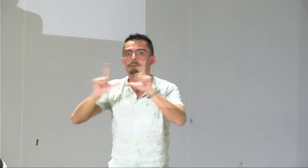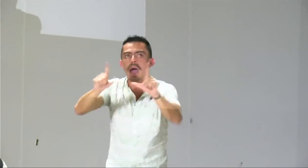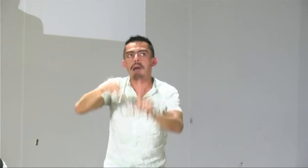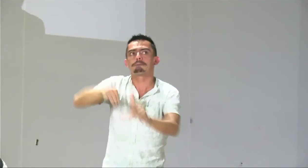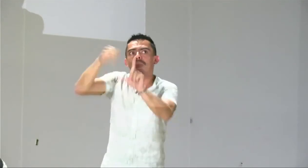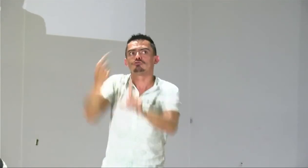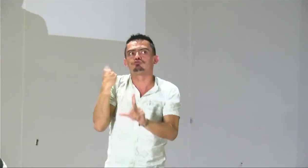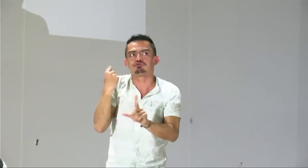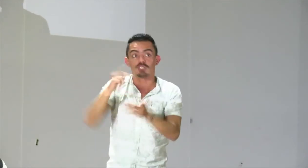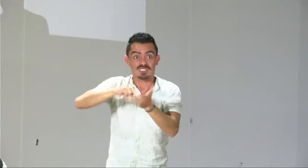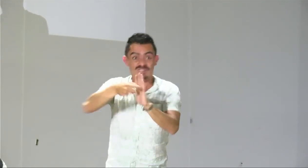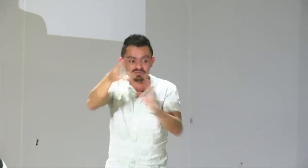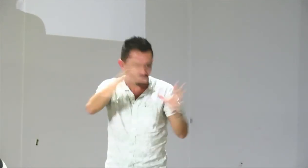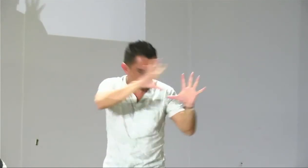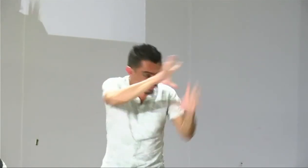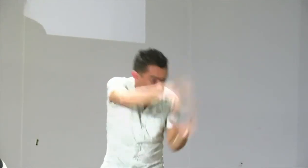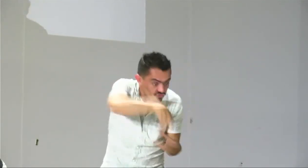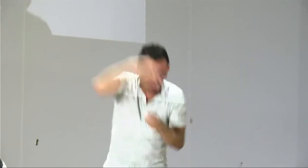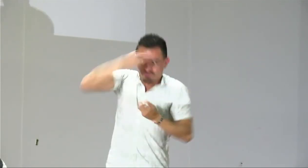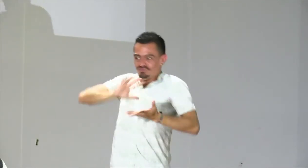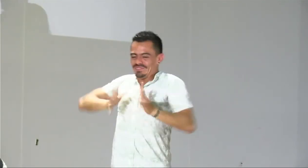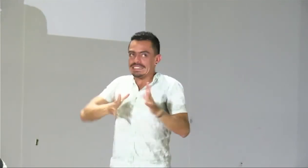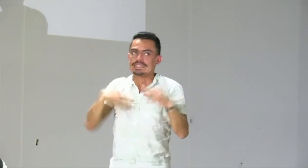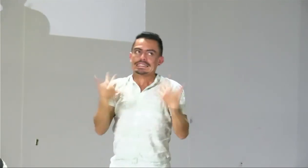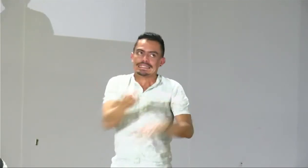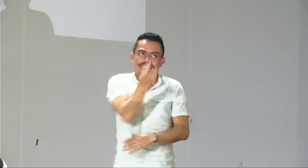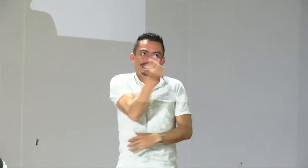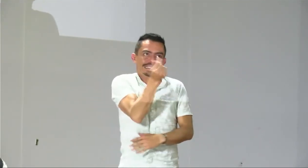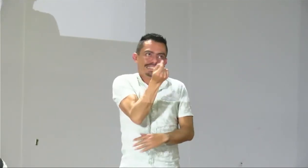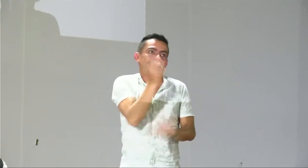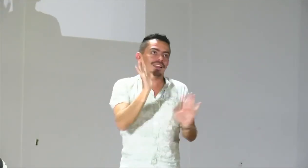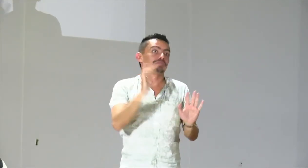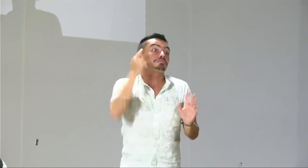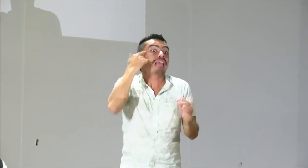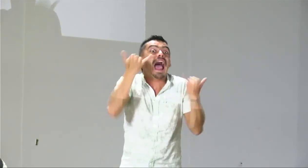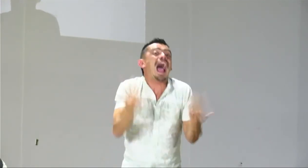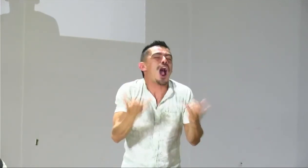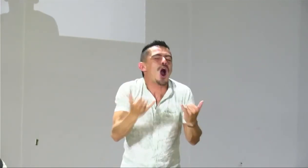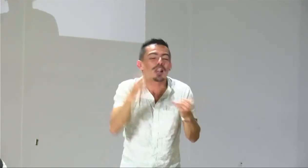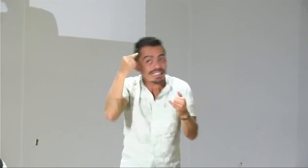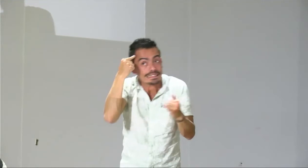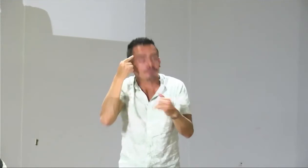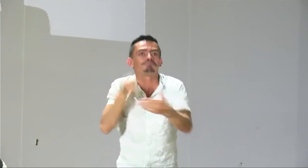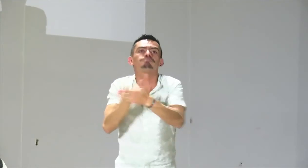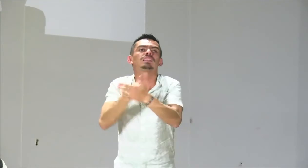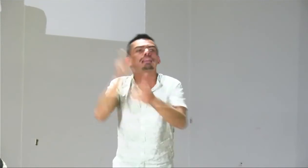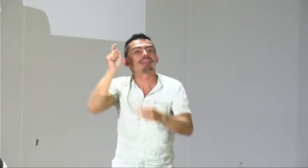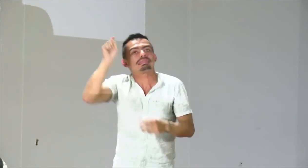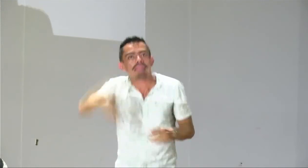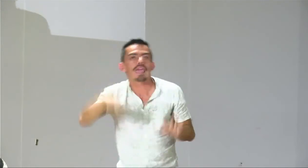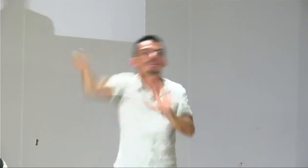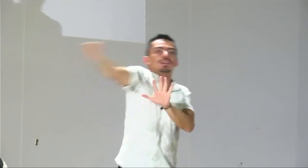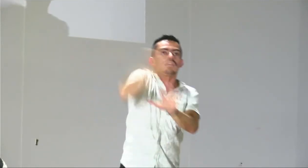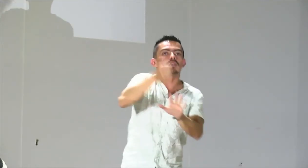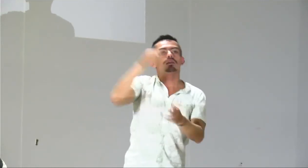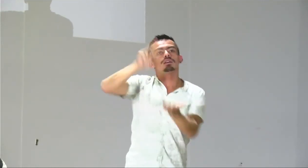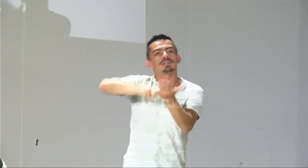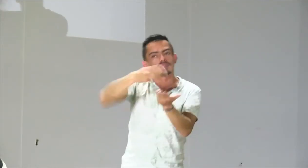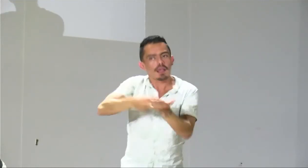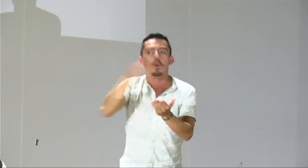bueno ¿quién es este equipo de traducción? si estos son elementos de bastante cuidado y lo que yo creo que debemos hacer es incidir si